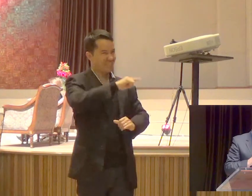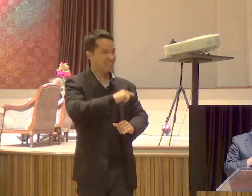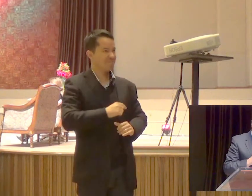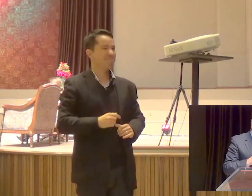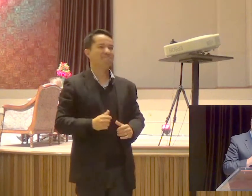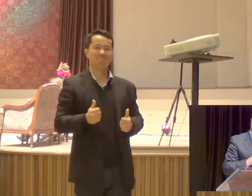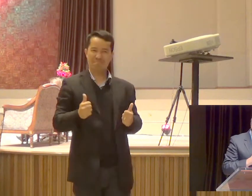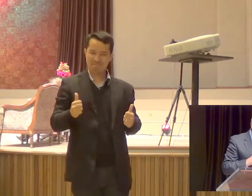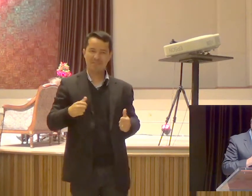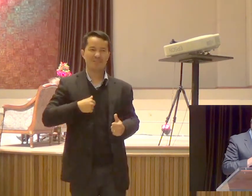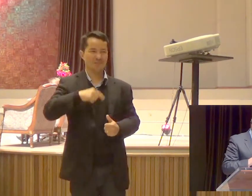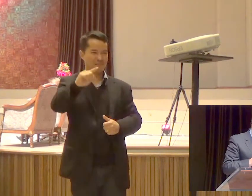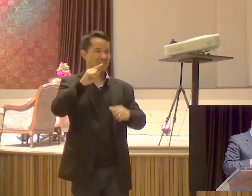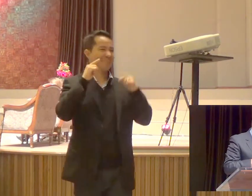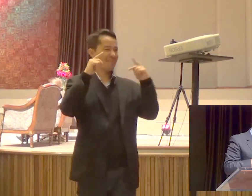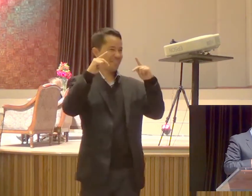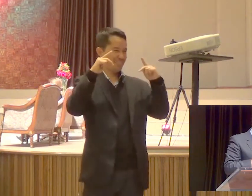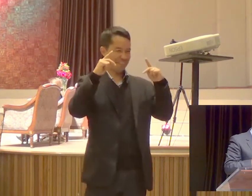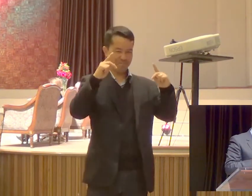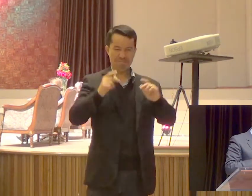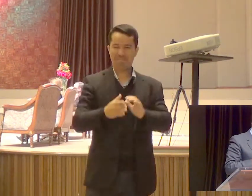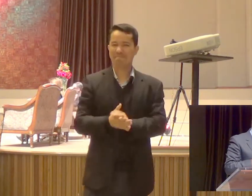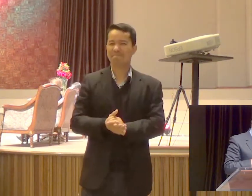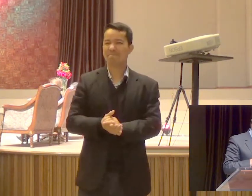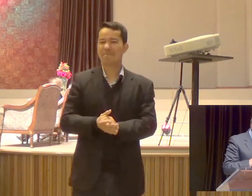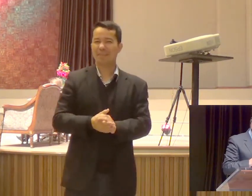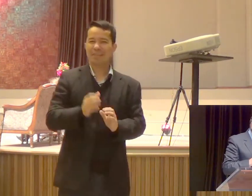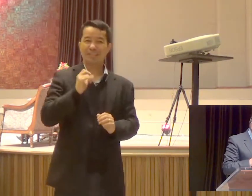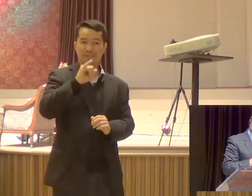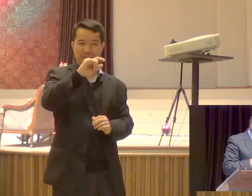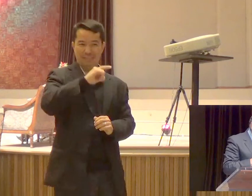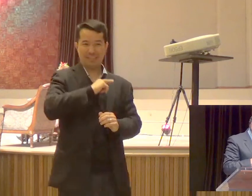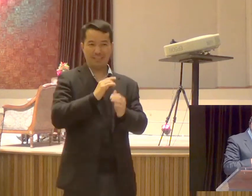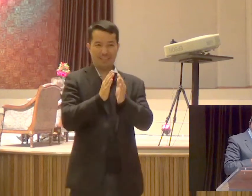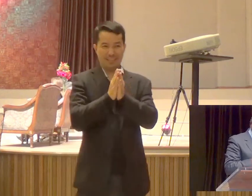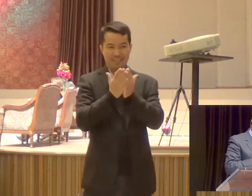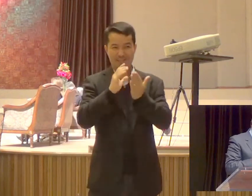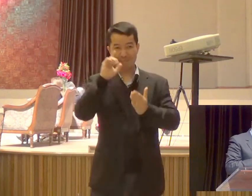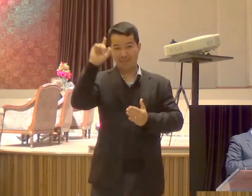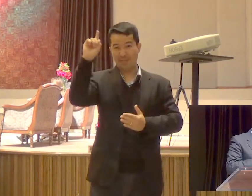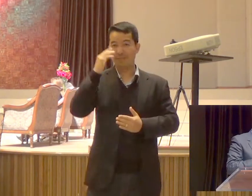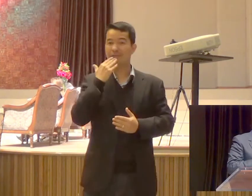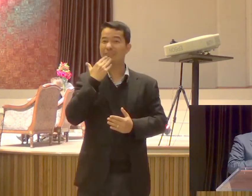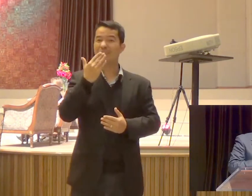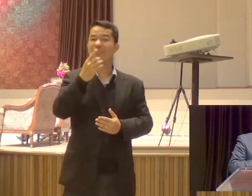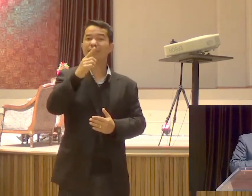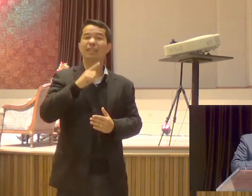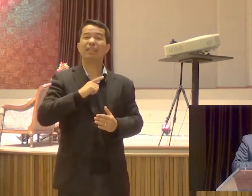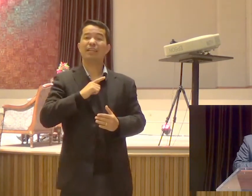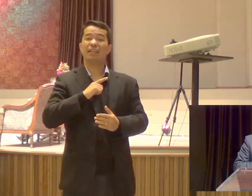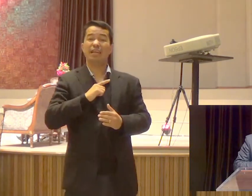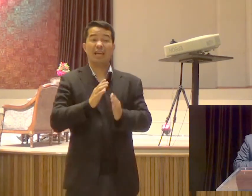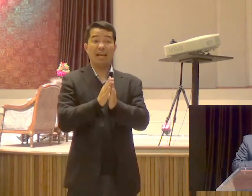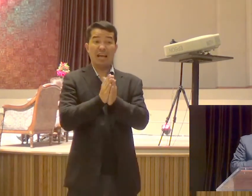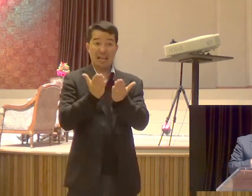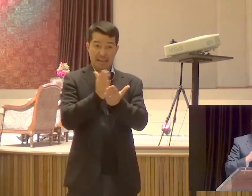Se você Tem a sua Bíblia E abra a sua Bíblia em Atos capítulo 20 Atos capítulo 20